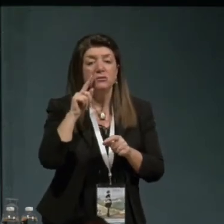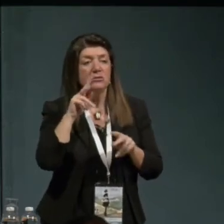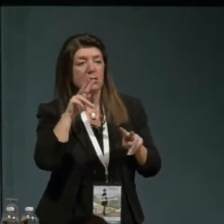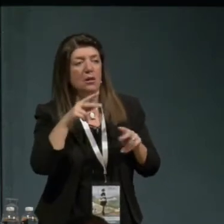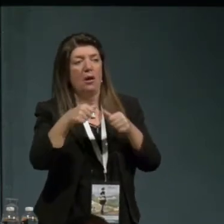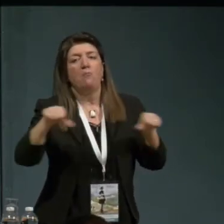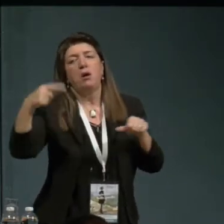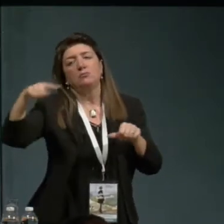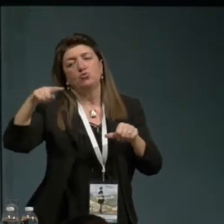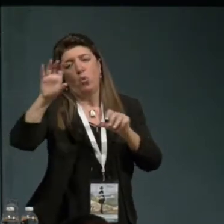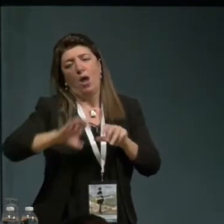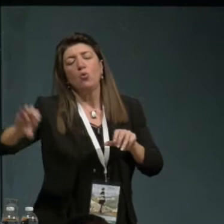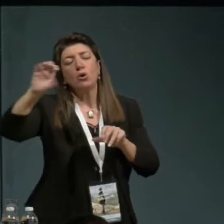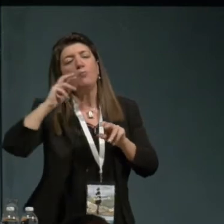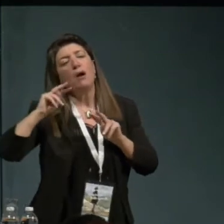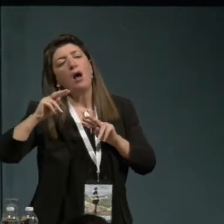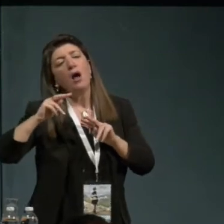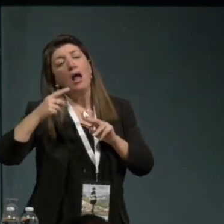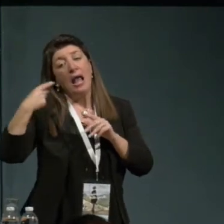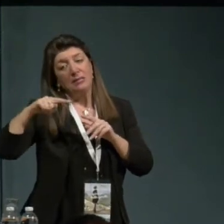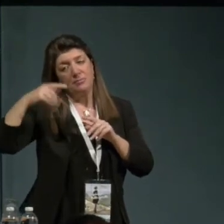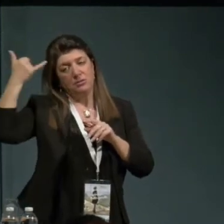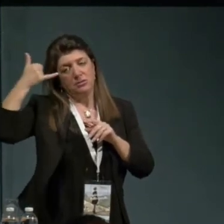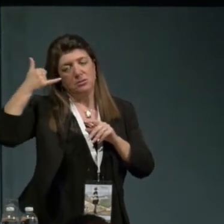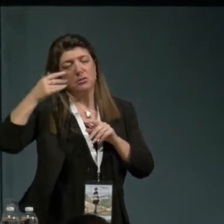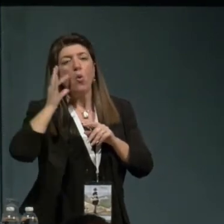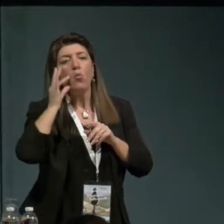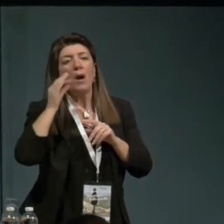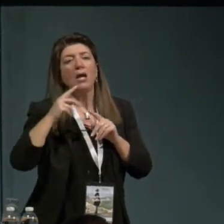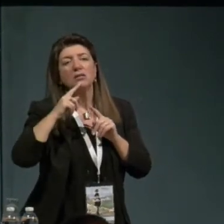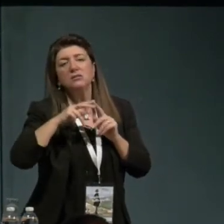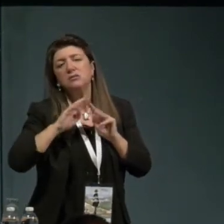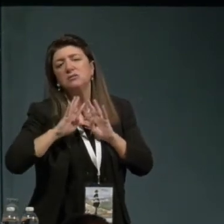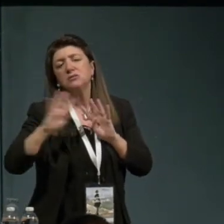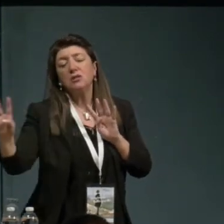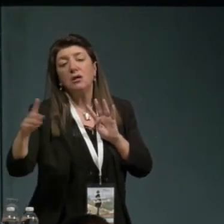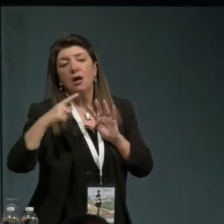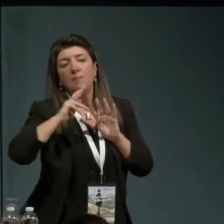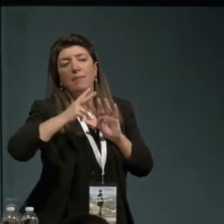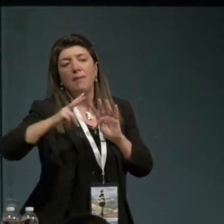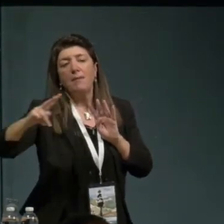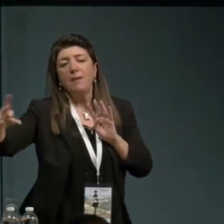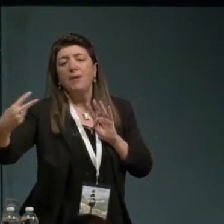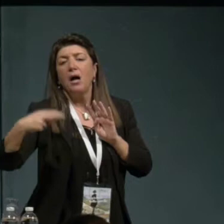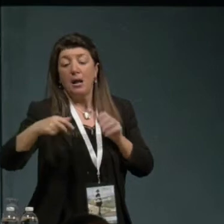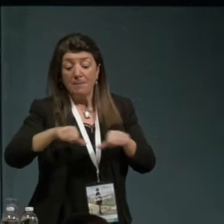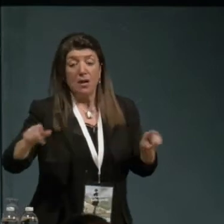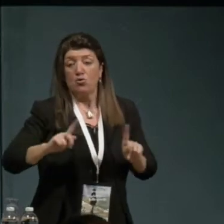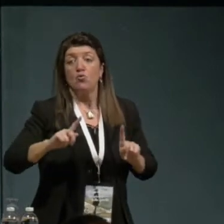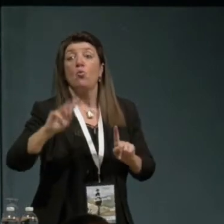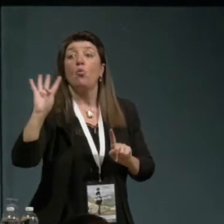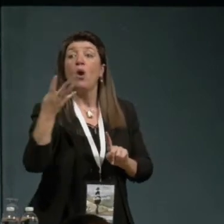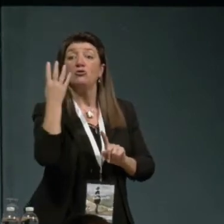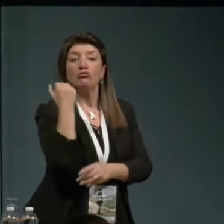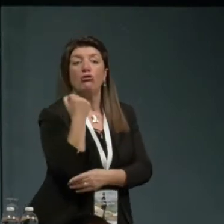'immagine di un edificio che poggia su quattro colonne, non su di una sola fondamenta. Le culture